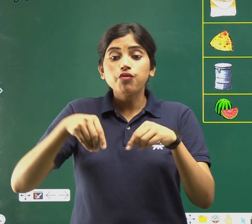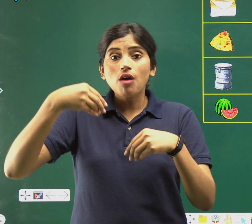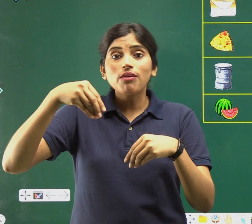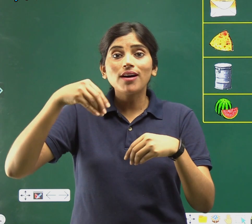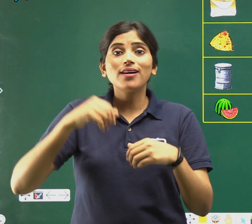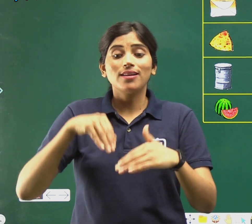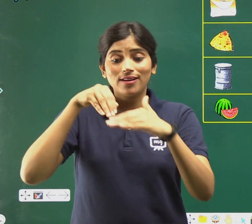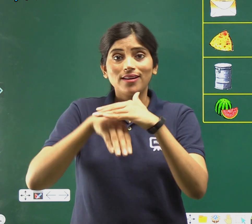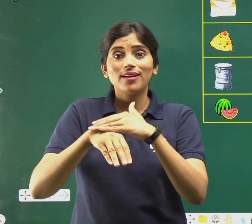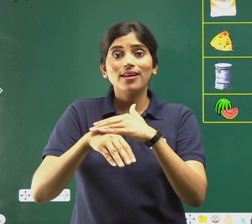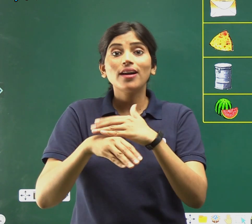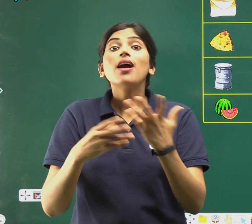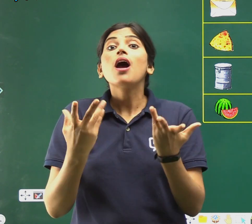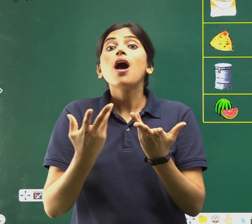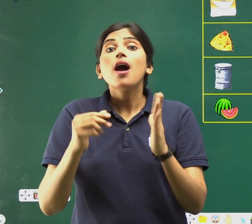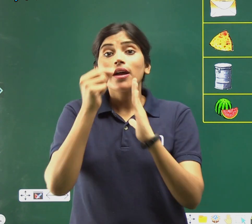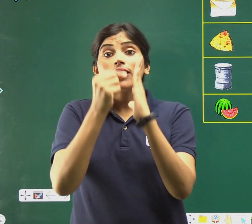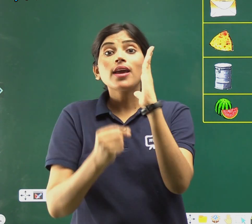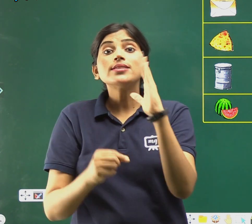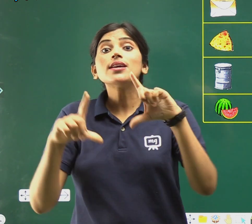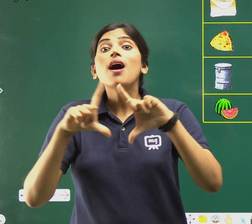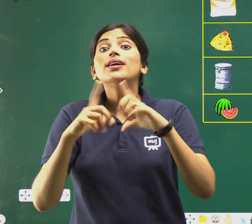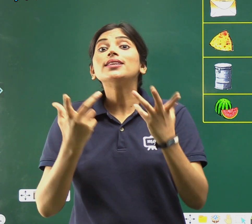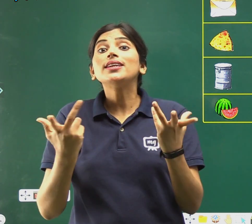कैसी आकरती है?